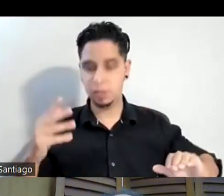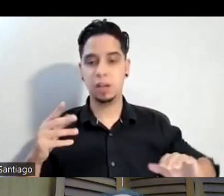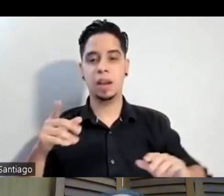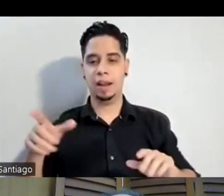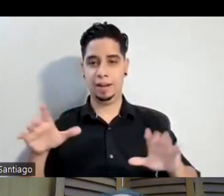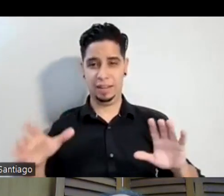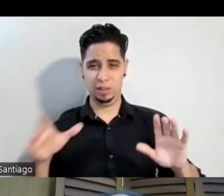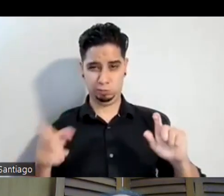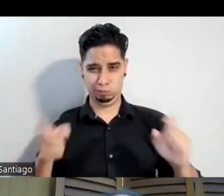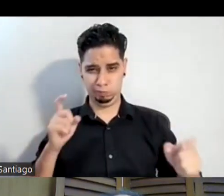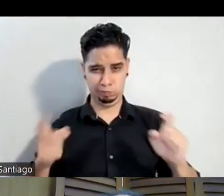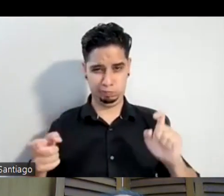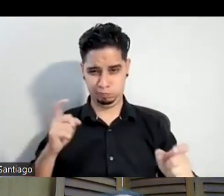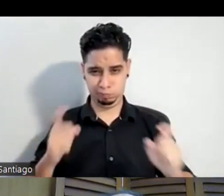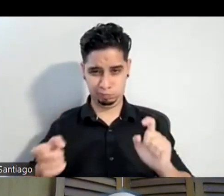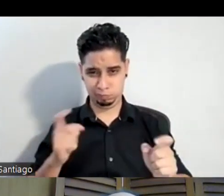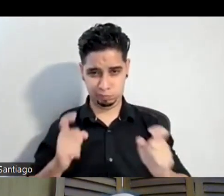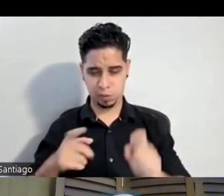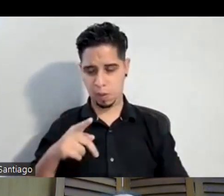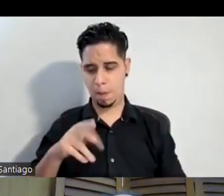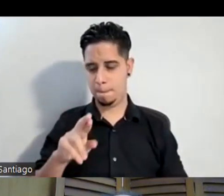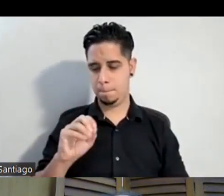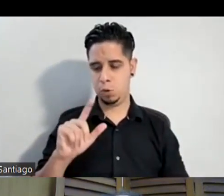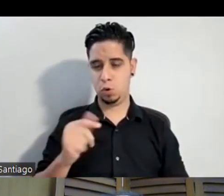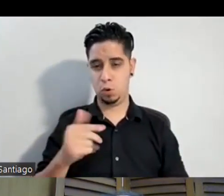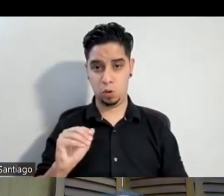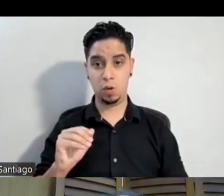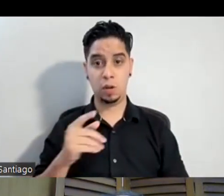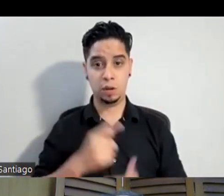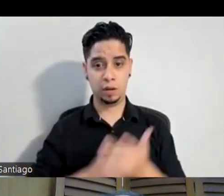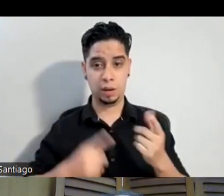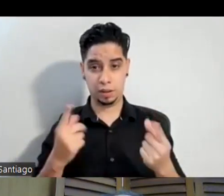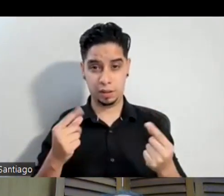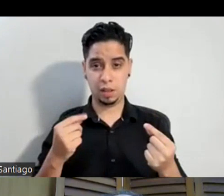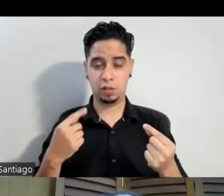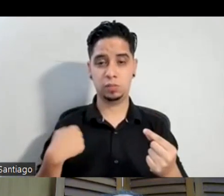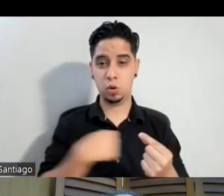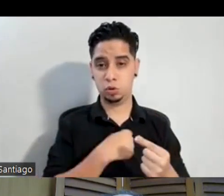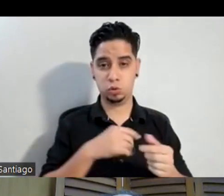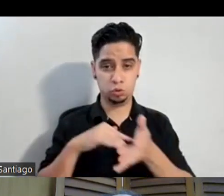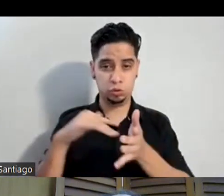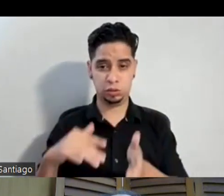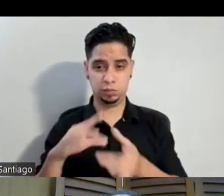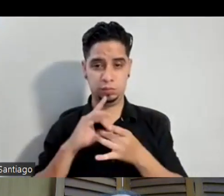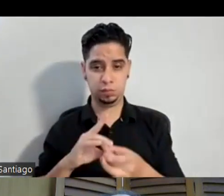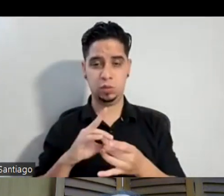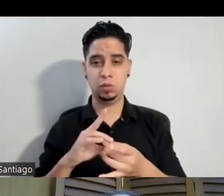como un prólogo básicamente y nos encargábamos nosotras las estudiantes de actuación infantil